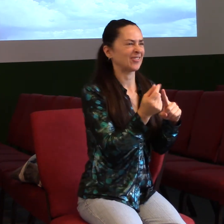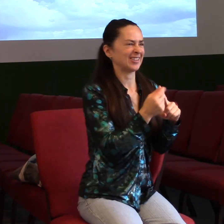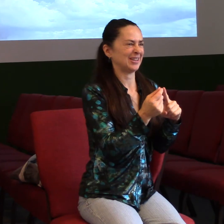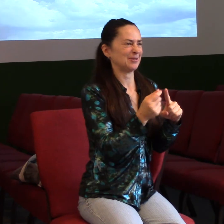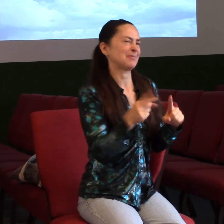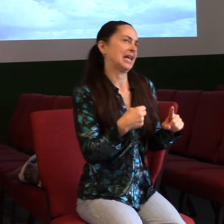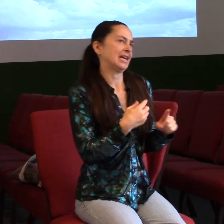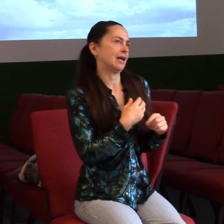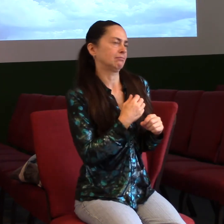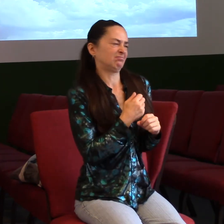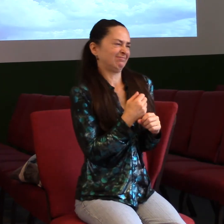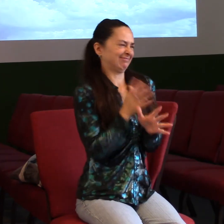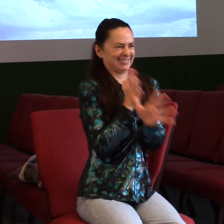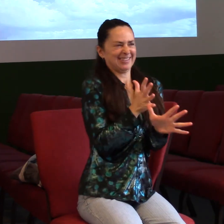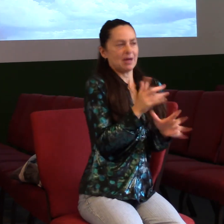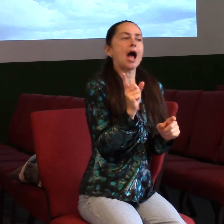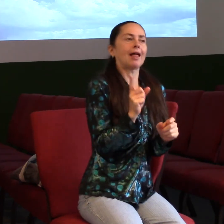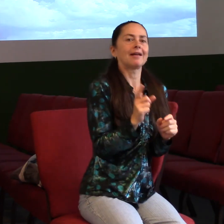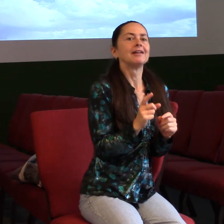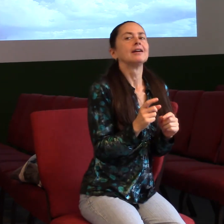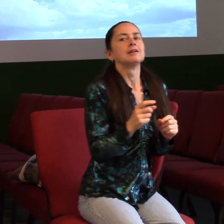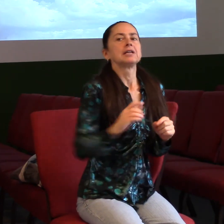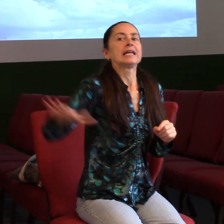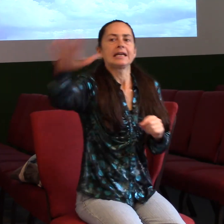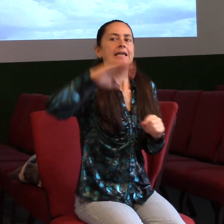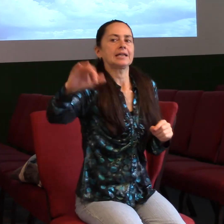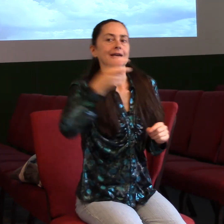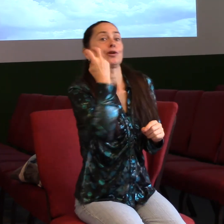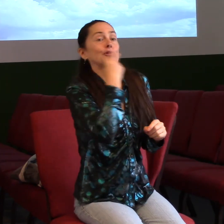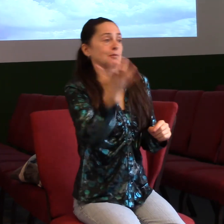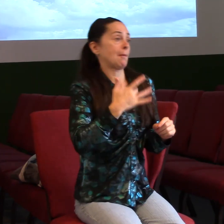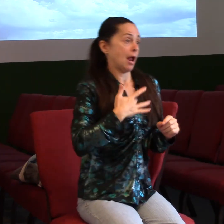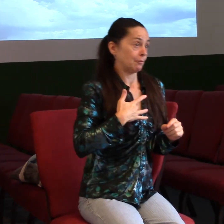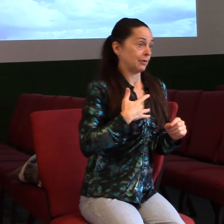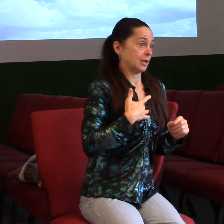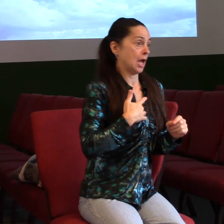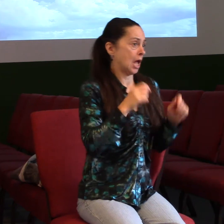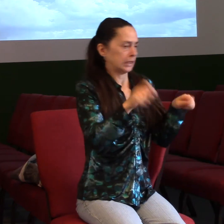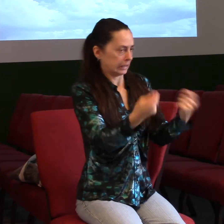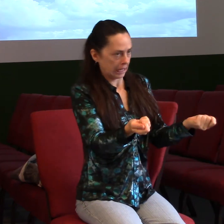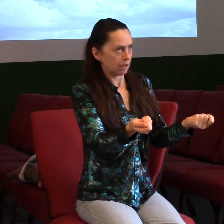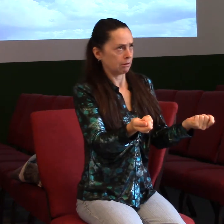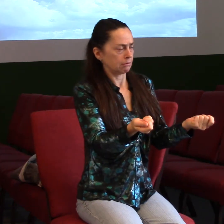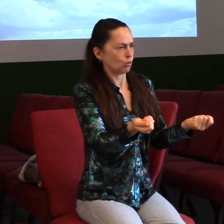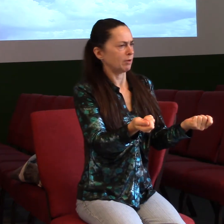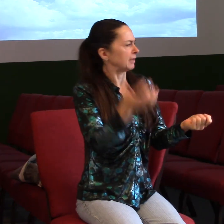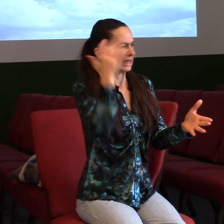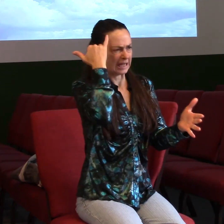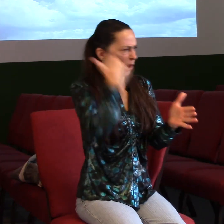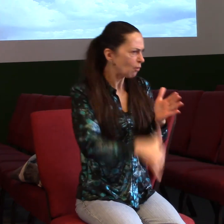smáli tomu, že neumím vyprávět vtipy. Ale dneska to risknu. Je takový už fousatý vtip, jakože hodně starý,